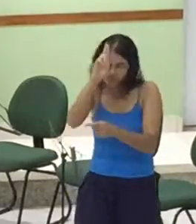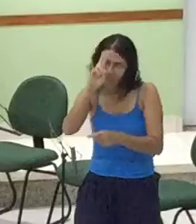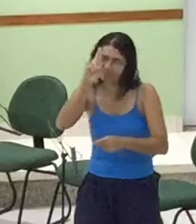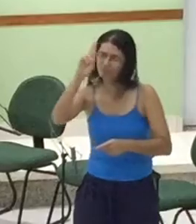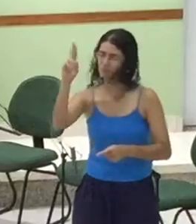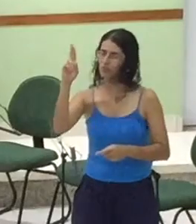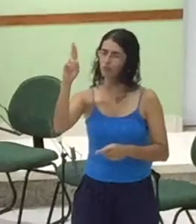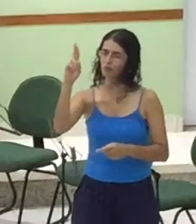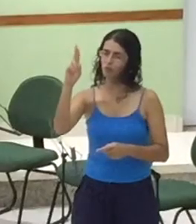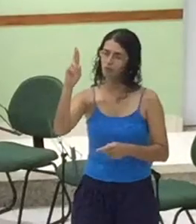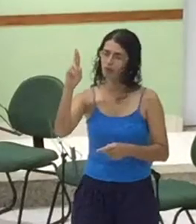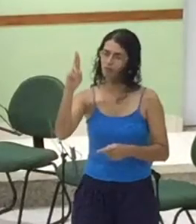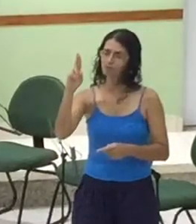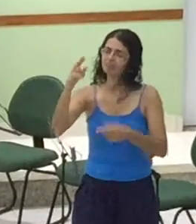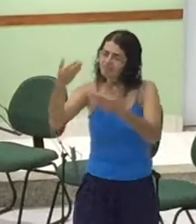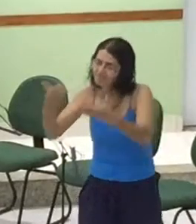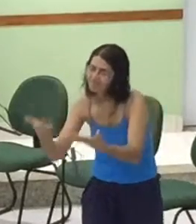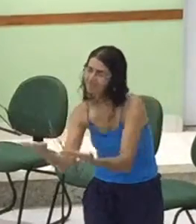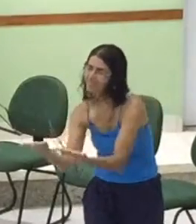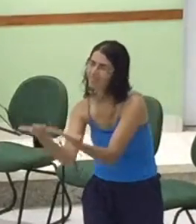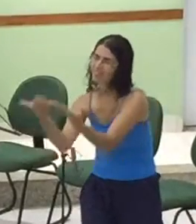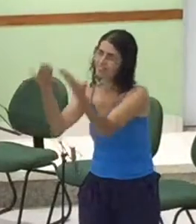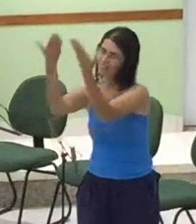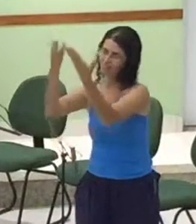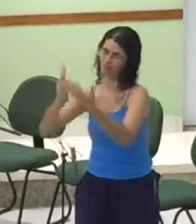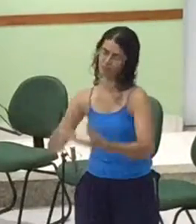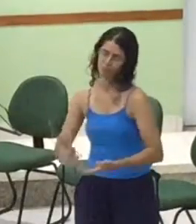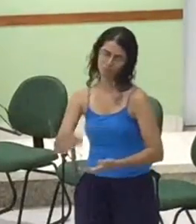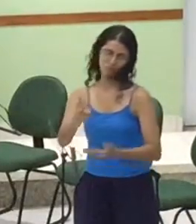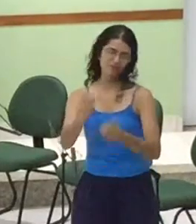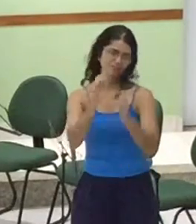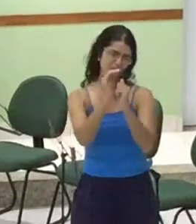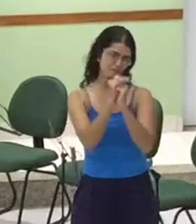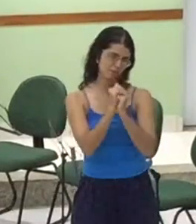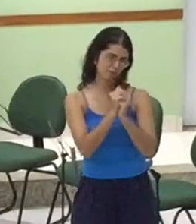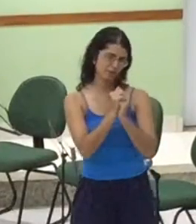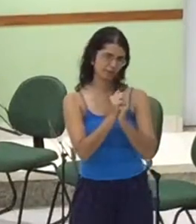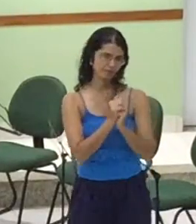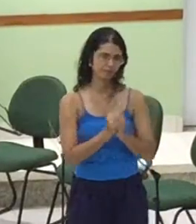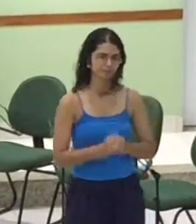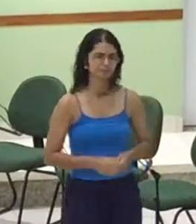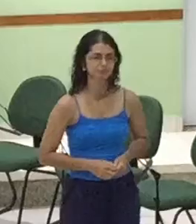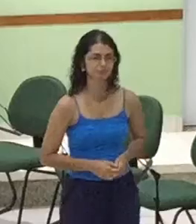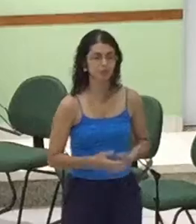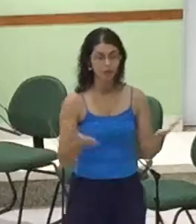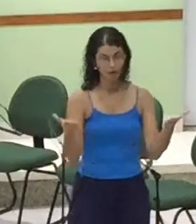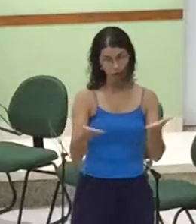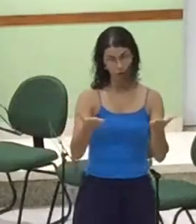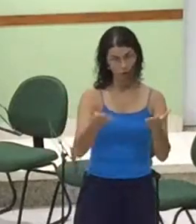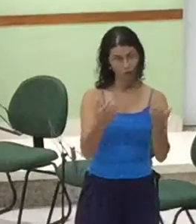Amém Amém Amém Amém Quero convidar o conjunto feminino para louvar o Senhor.